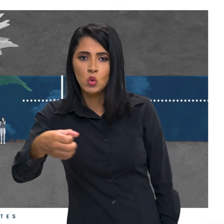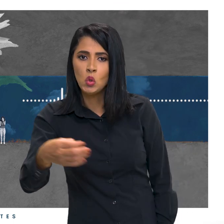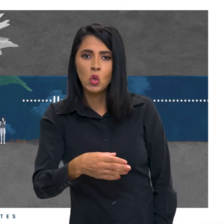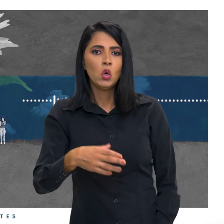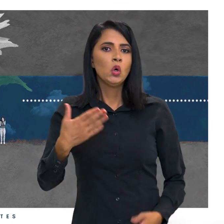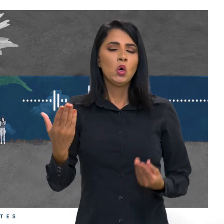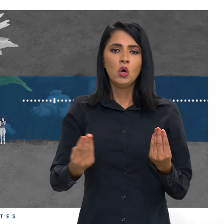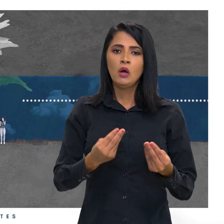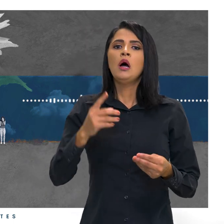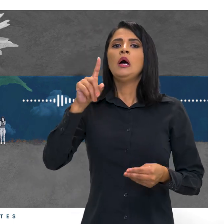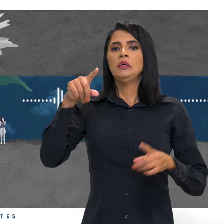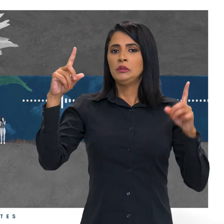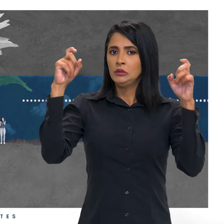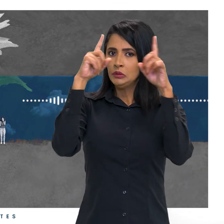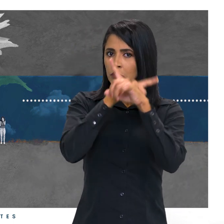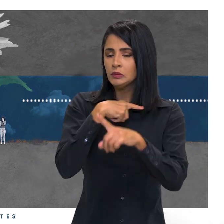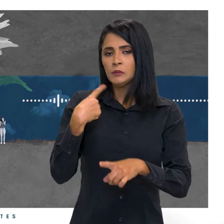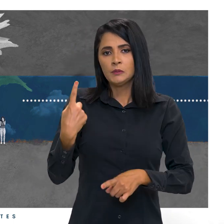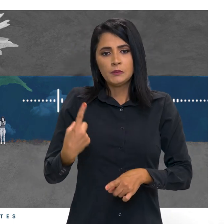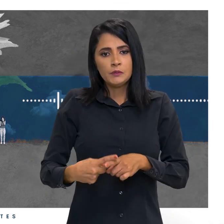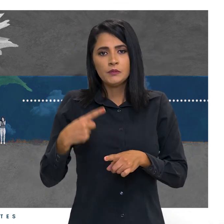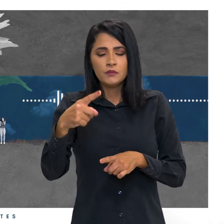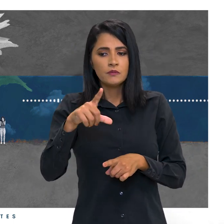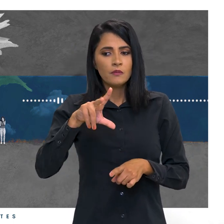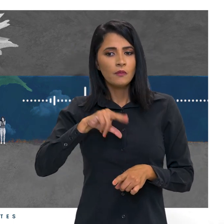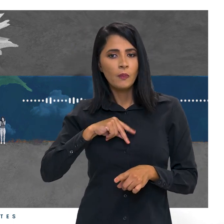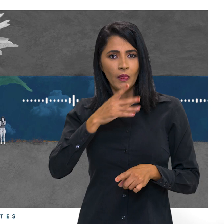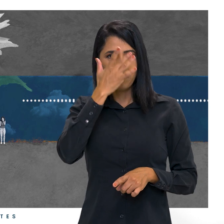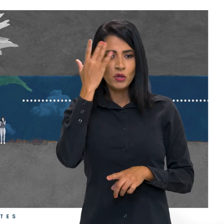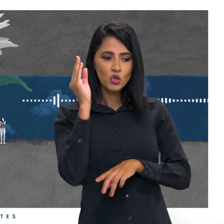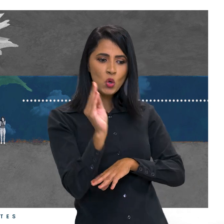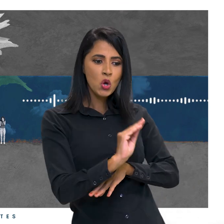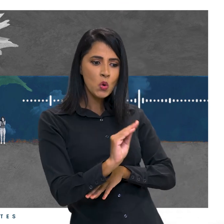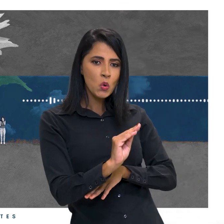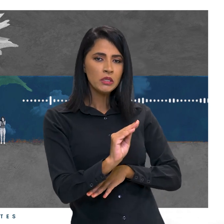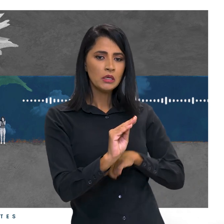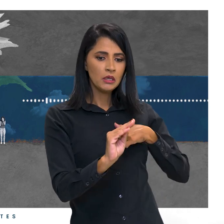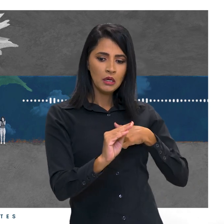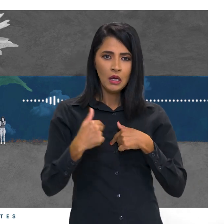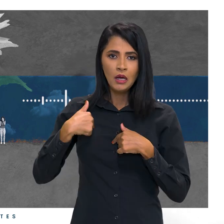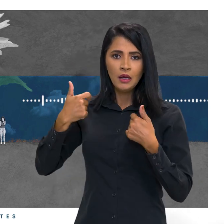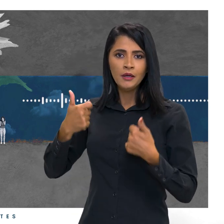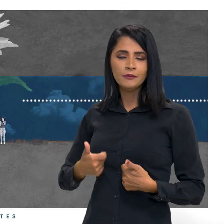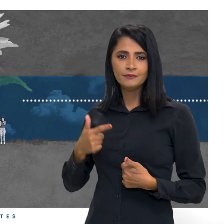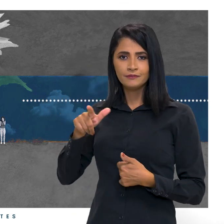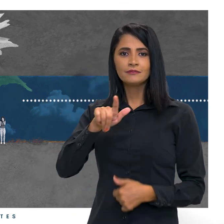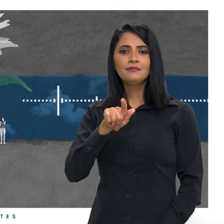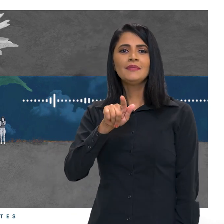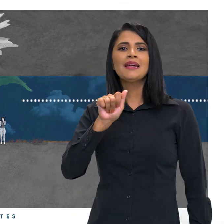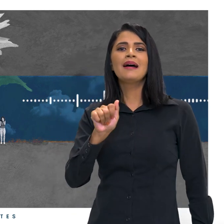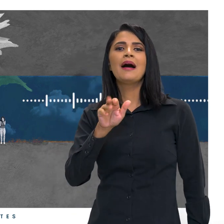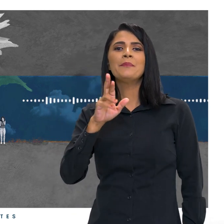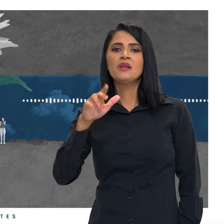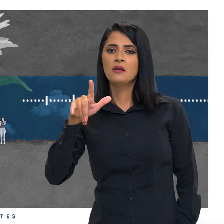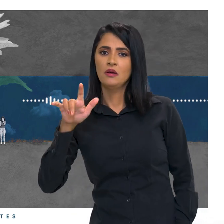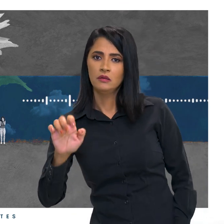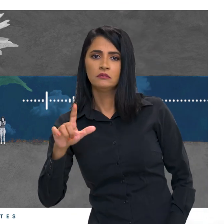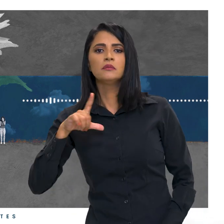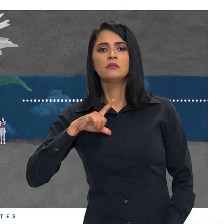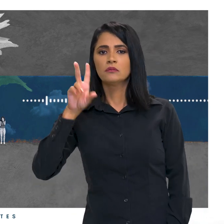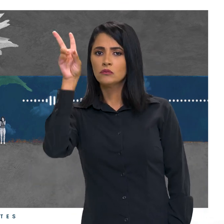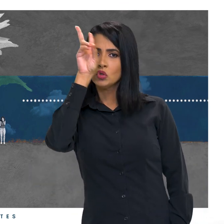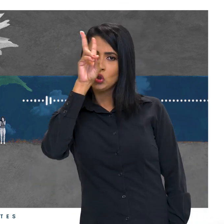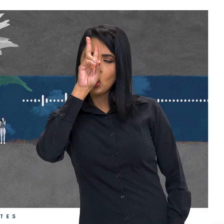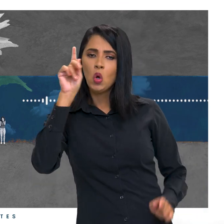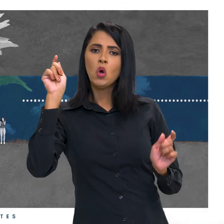E é difícil, porque é aquele mérito. Quem cuida de quem cuida. Essa é a voz da Gabriele Gomes, que tem uma história capaz de